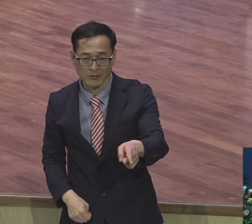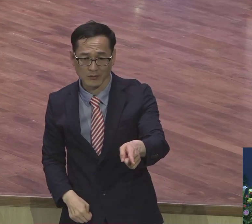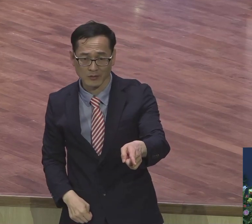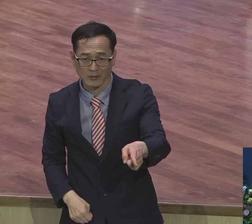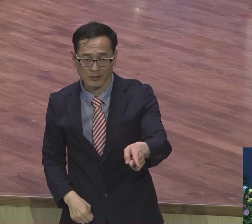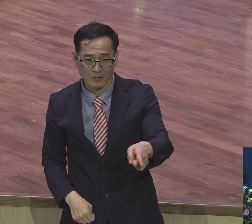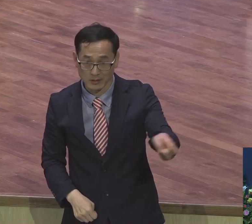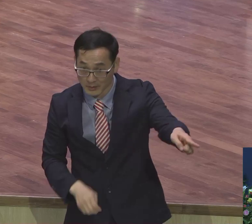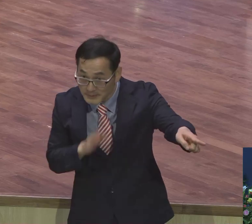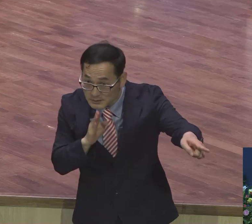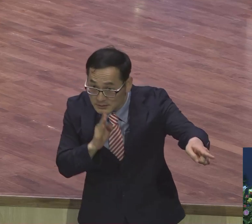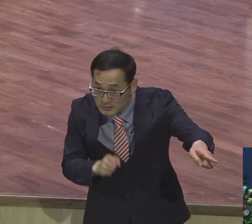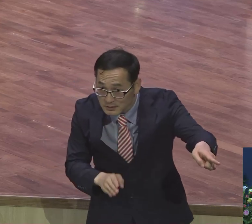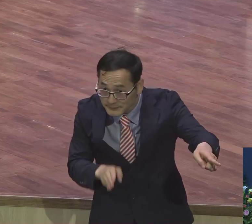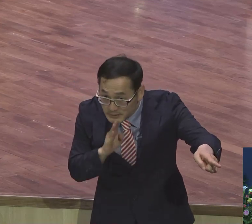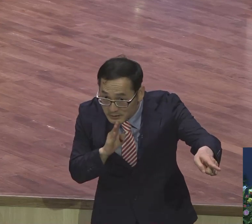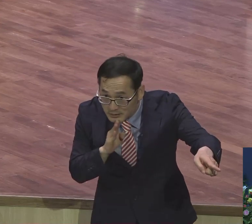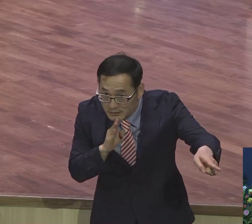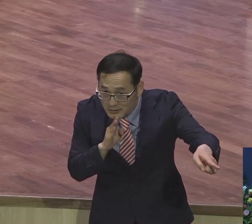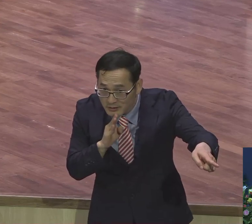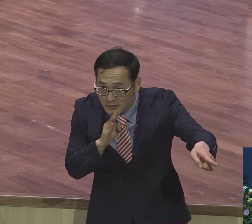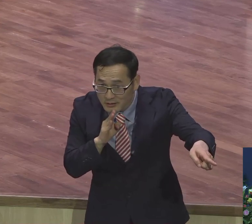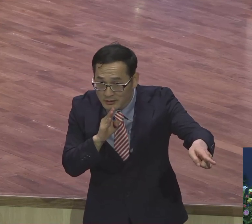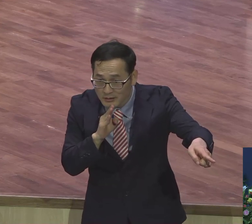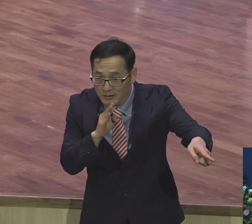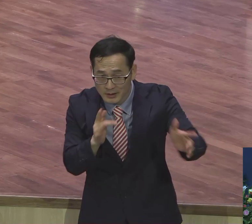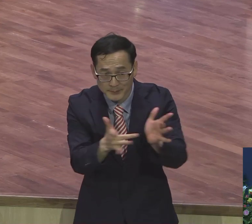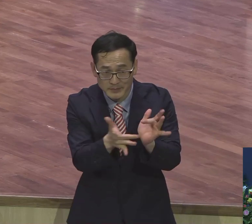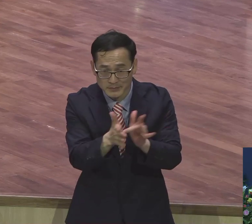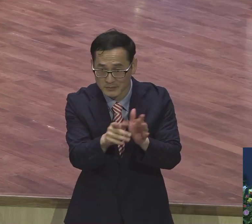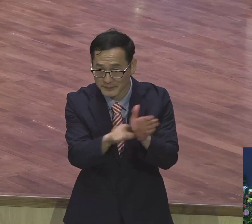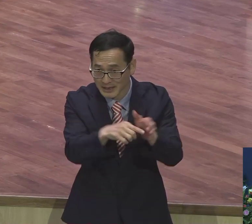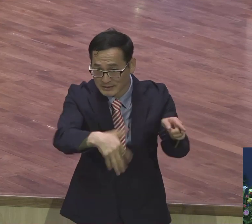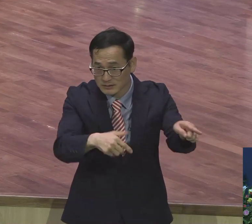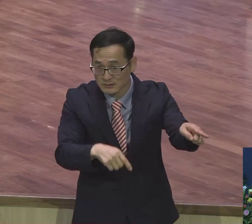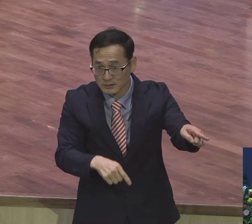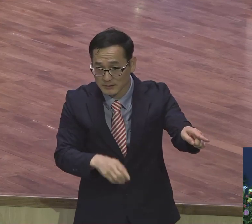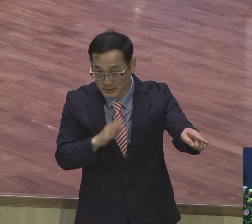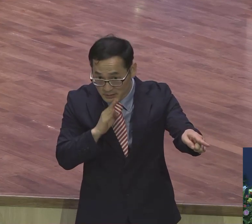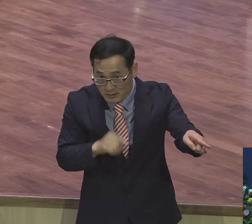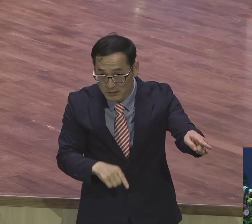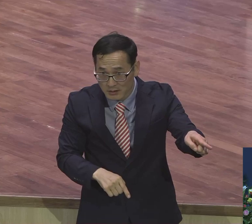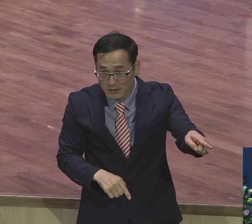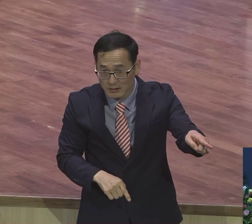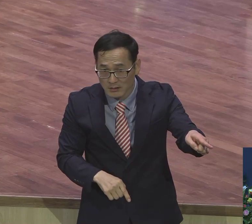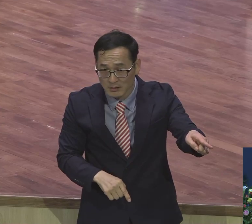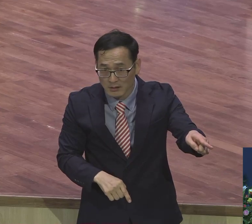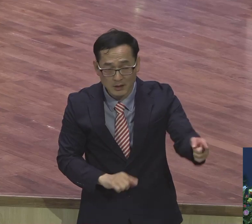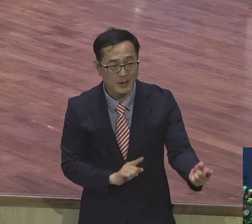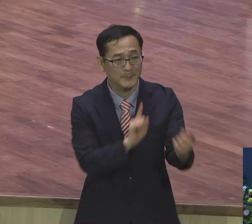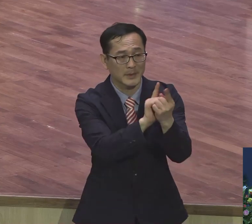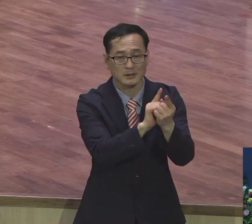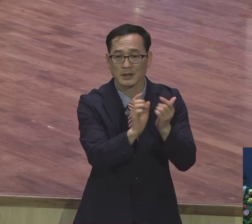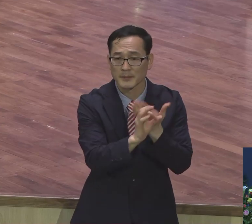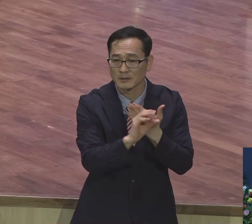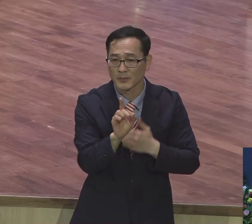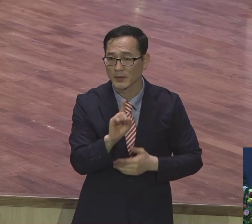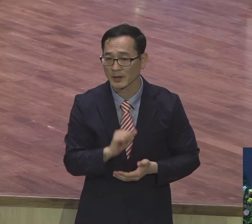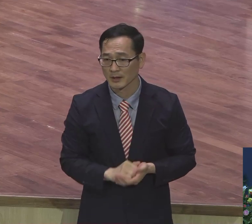안 맞아요? 그렇지 않아요? 그럼 그 불신자를 만날 때 뭘 해요?